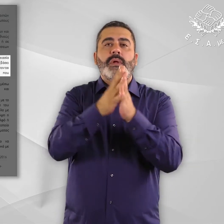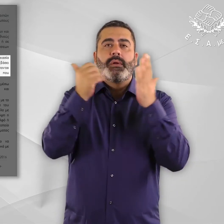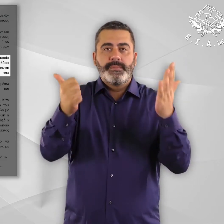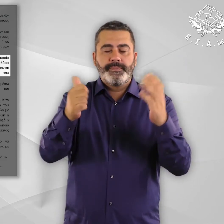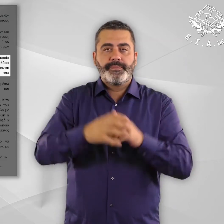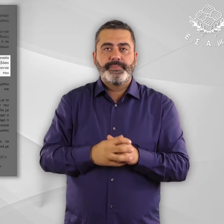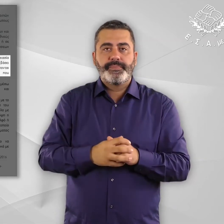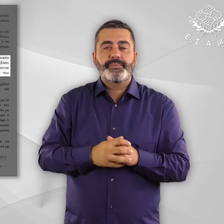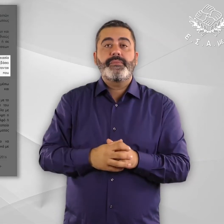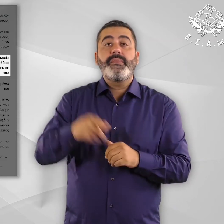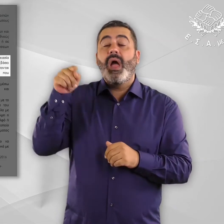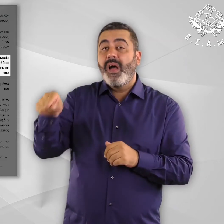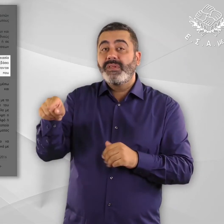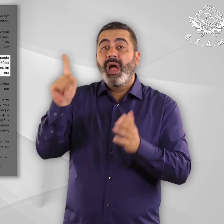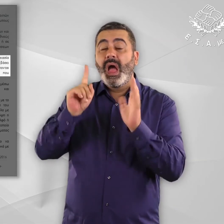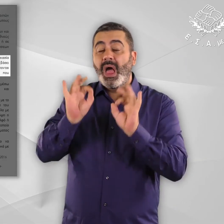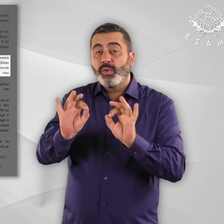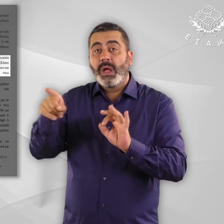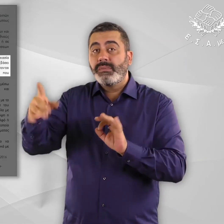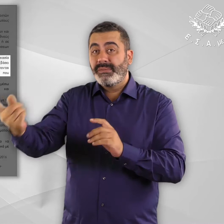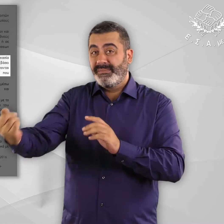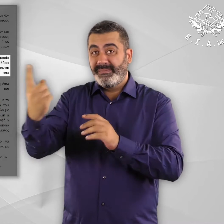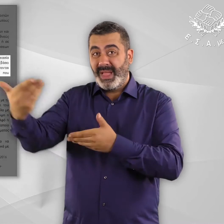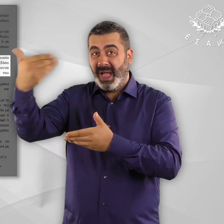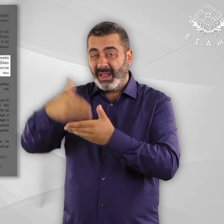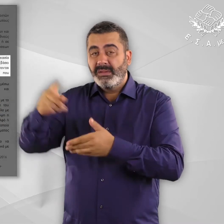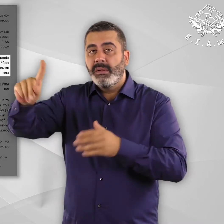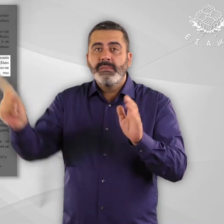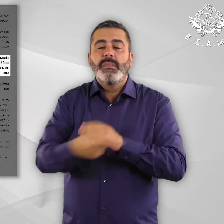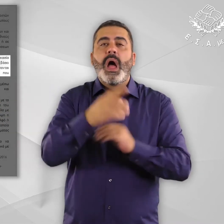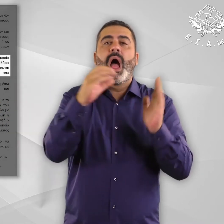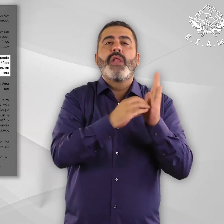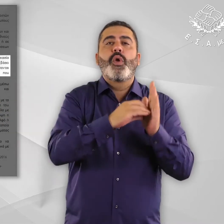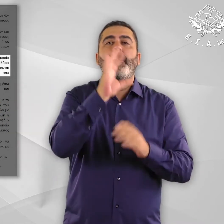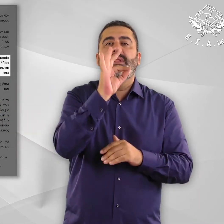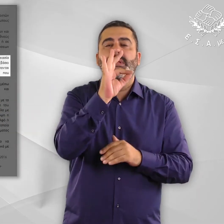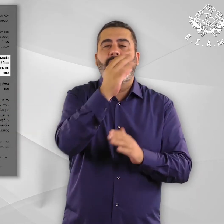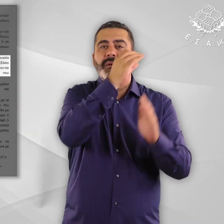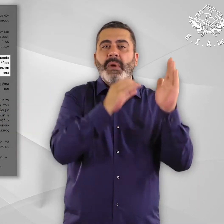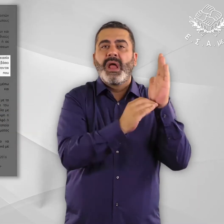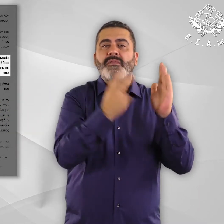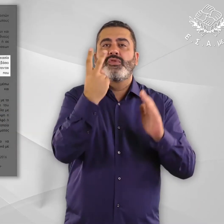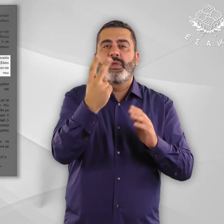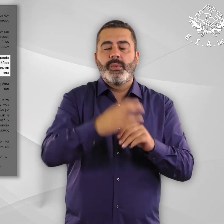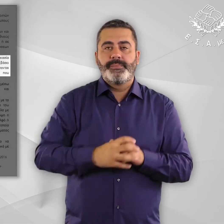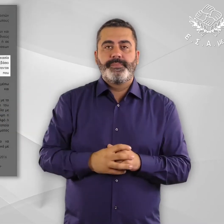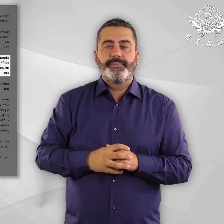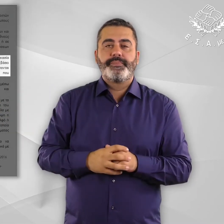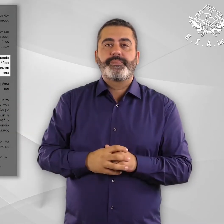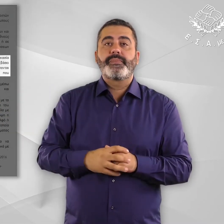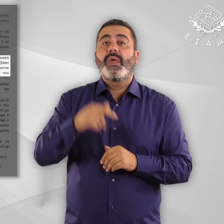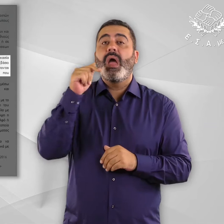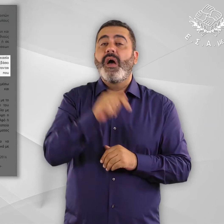και παραπέμποντας την κανονική διαδικασία παρένθεση άρθρο 50, παράγραφος 2 πλήνει η παρένθεση που